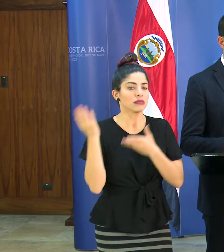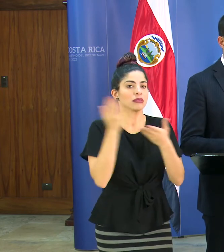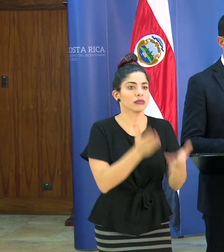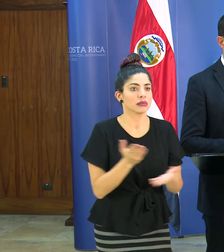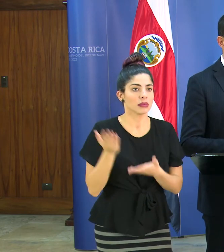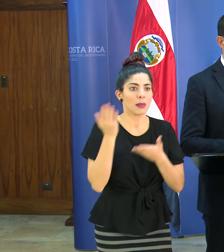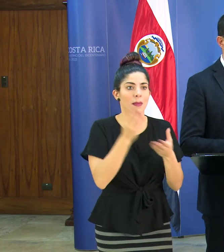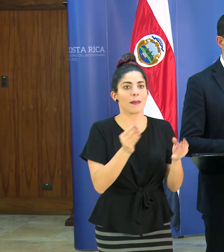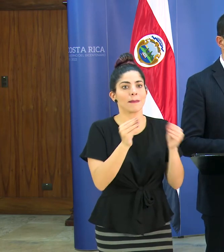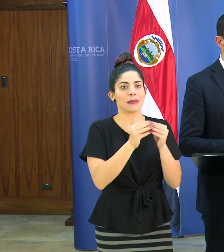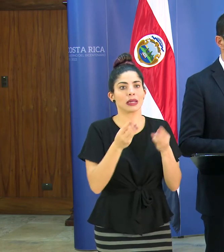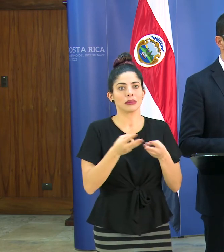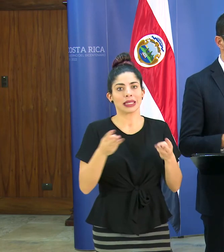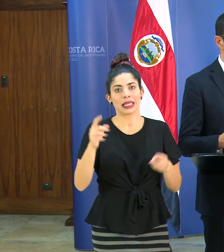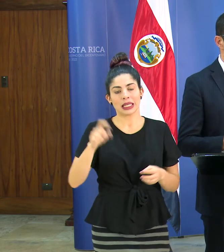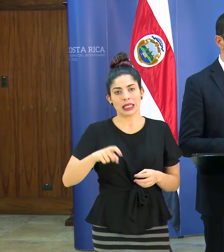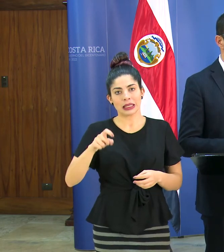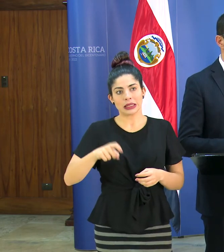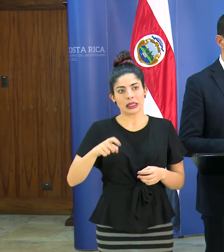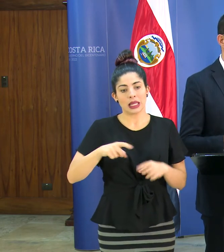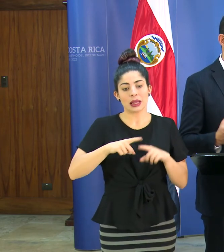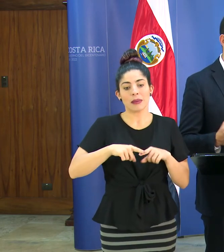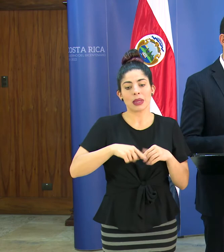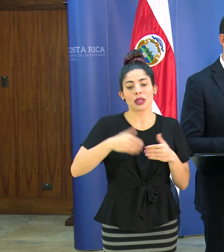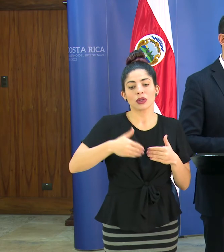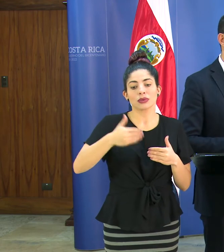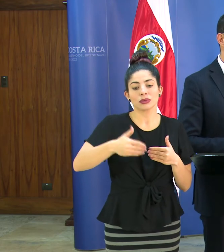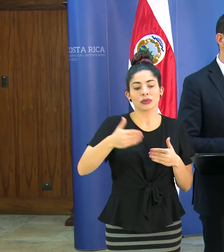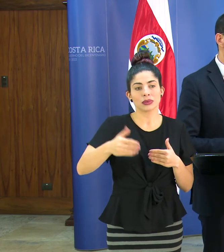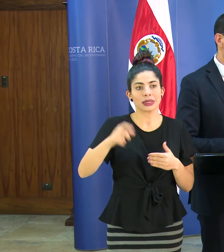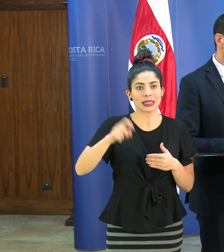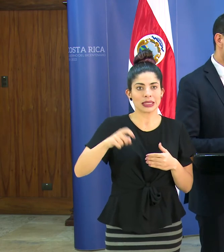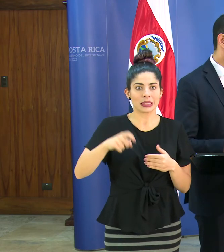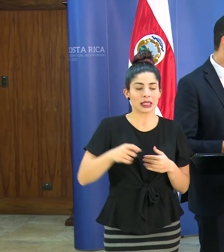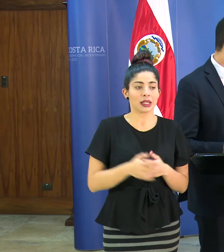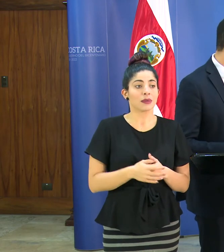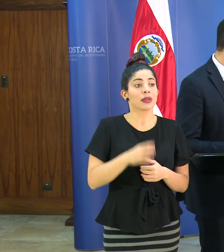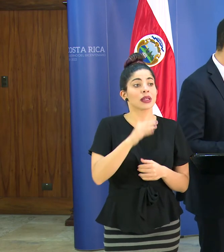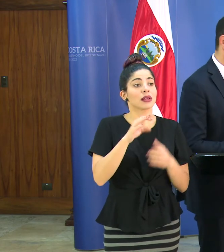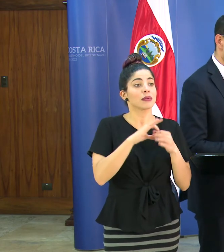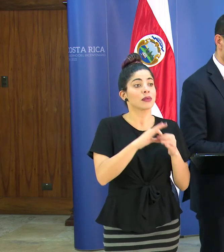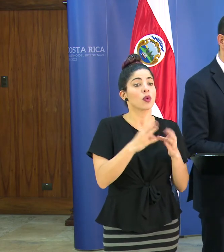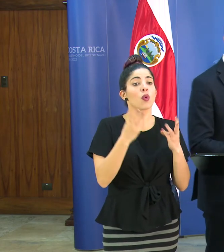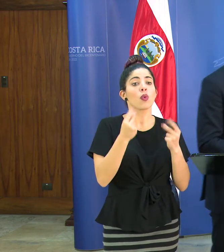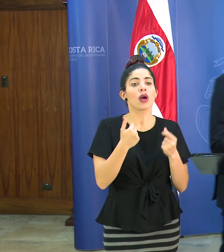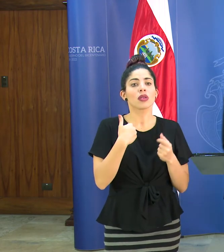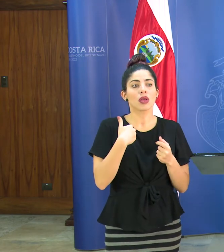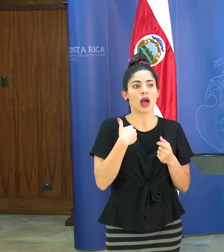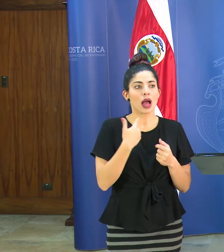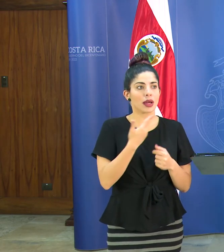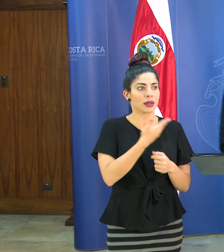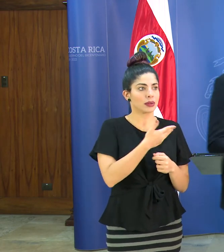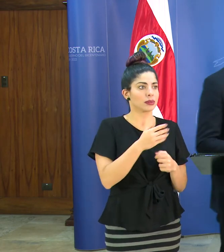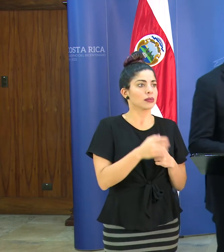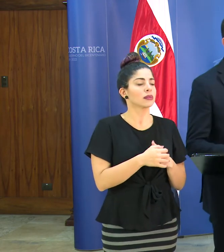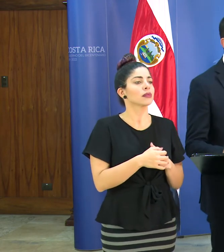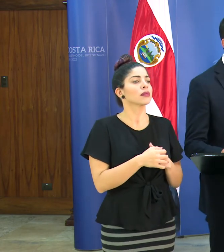los insumos necesarios conforme se vayan pues nada gastando los mismos y con respecto a la capacidad sí de hola